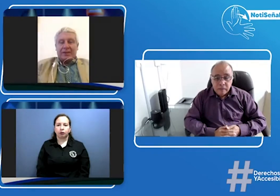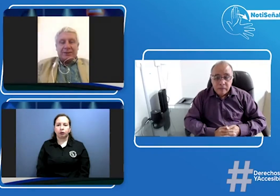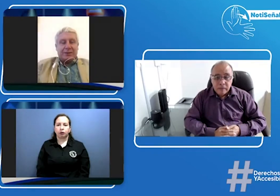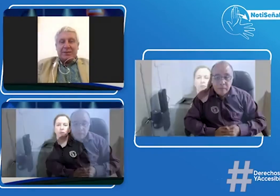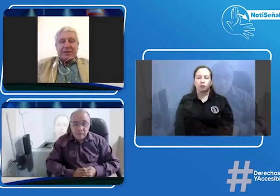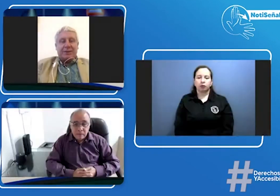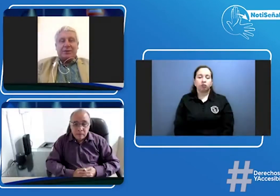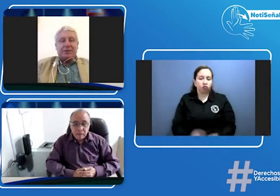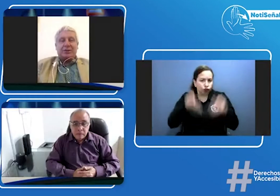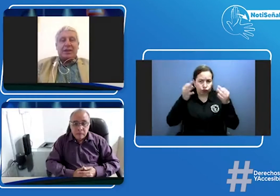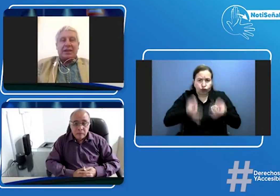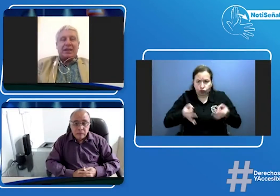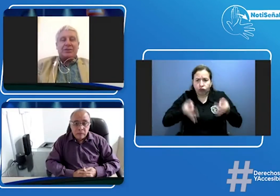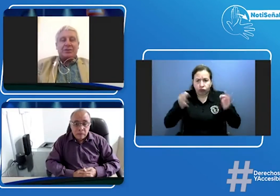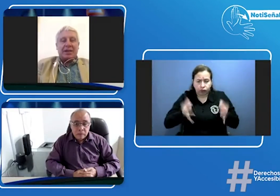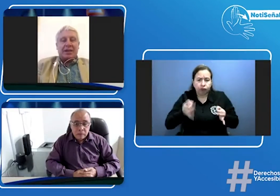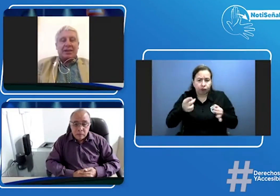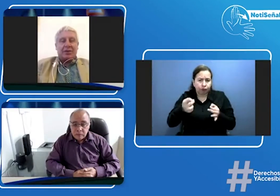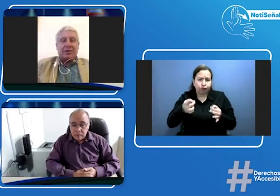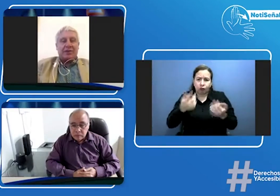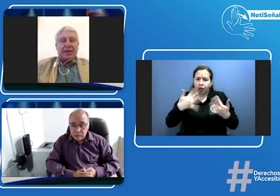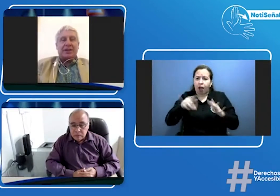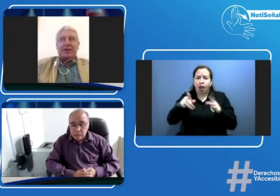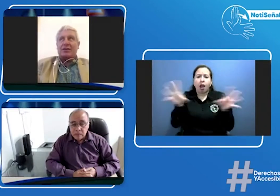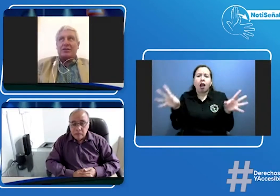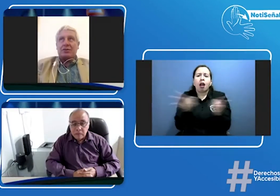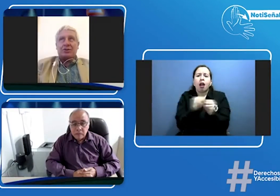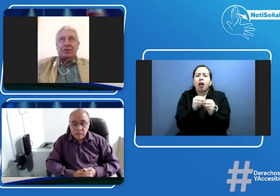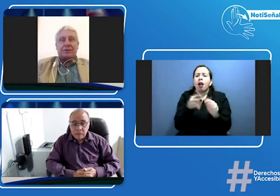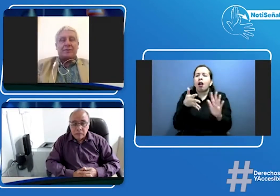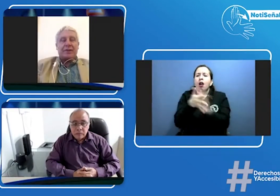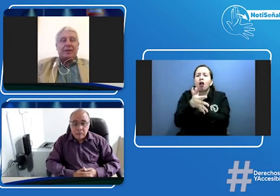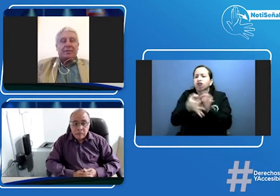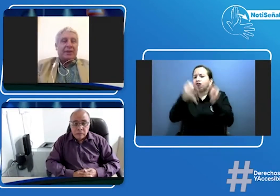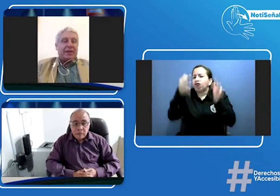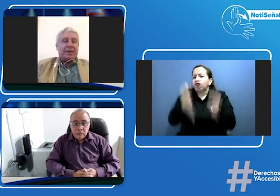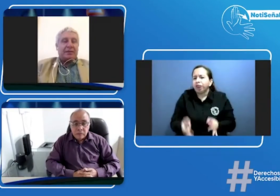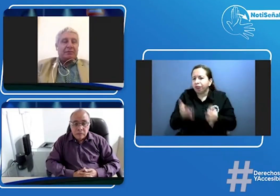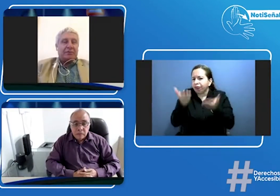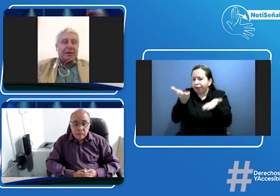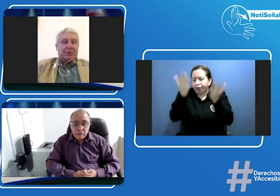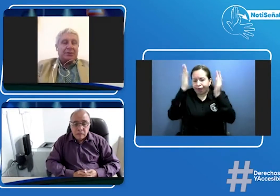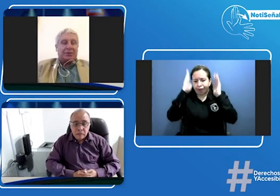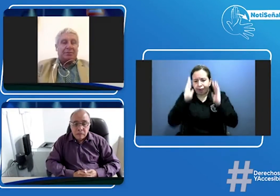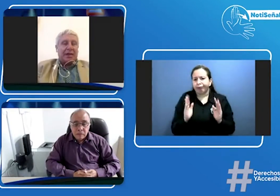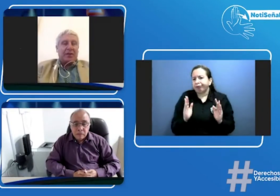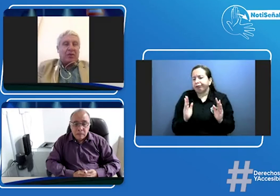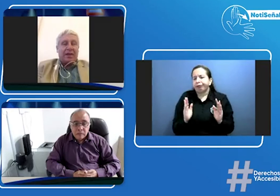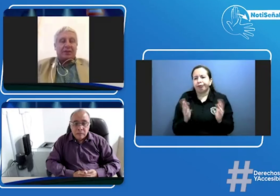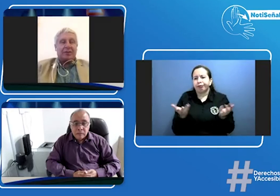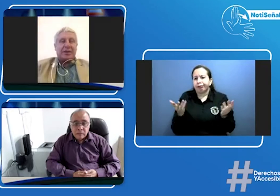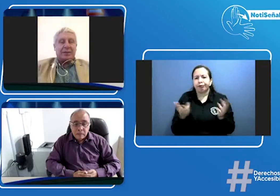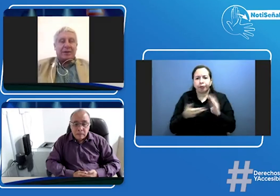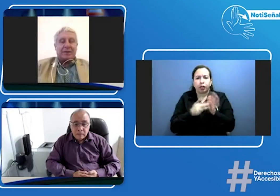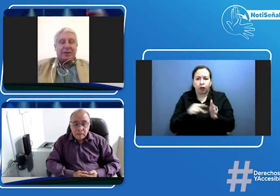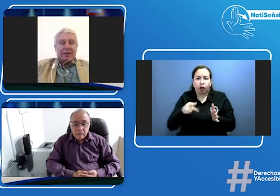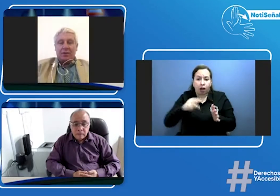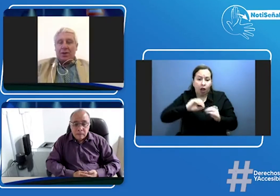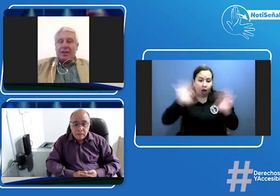efectivamente yo creo que usted haya hecho una radiografía y tiene una conclusión bien digamos pedagógica sobre el tema no hay que darle